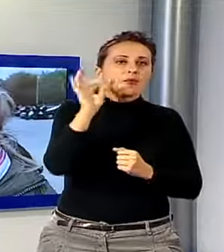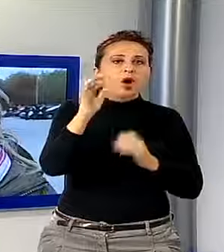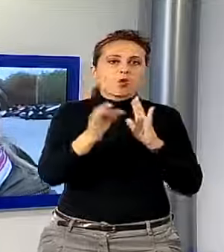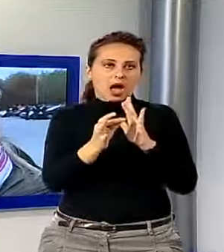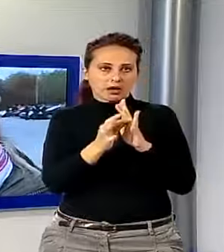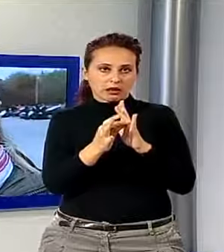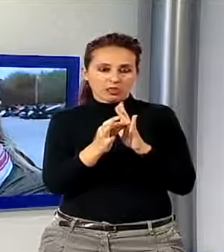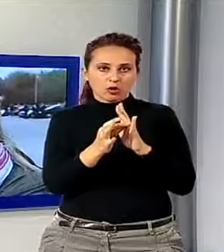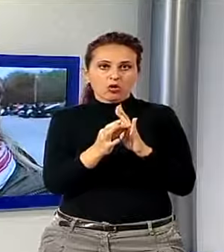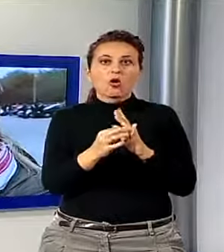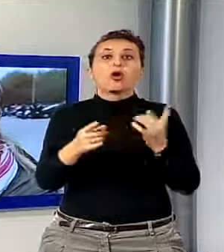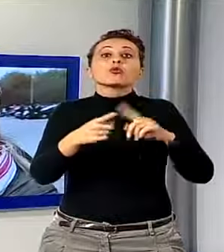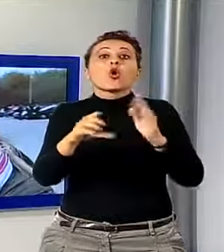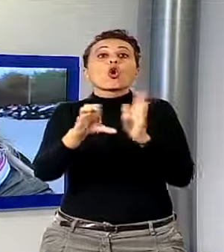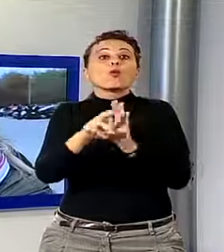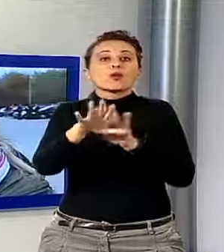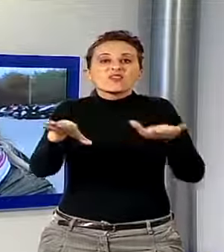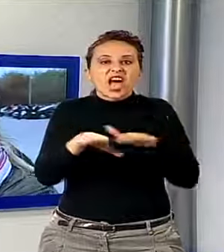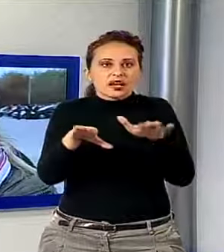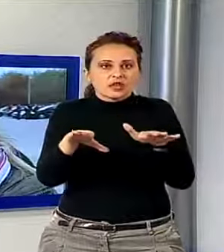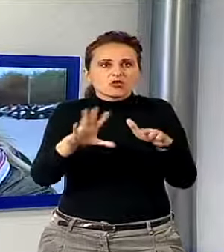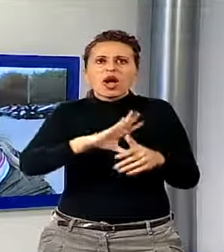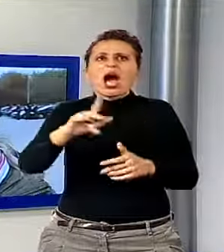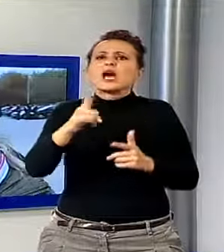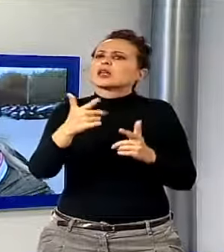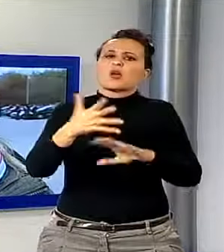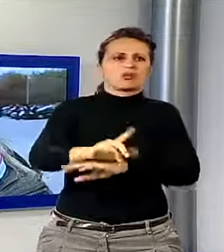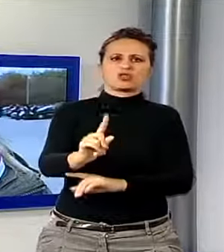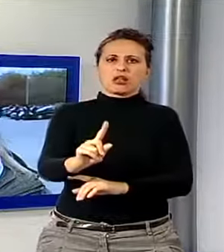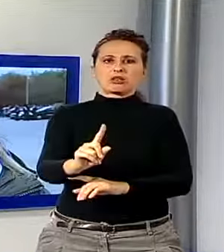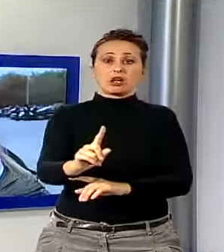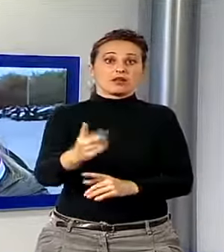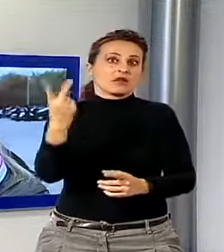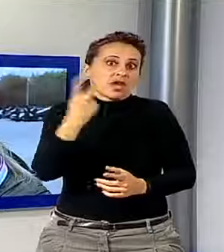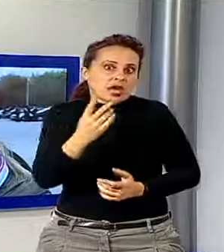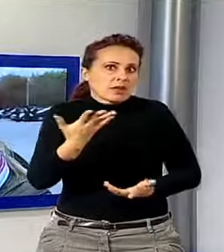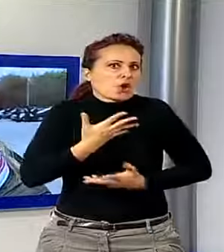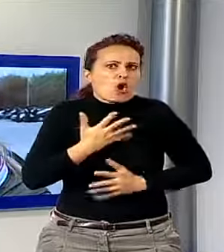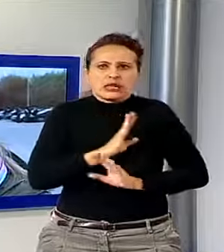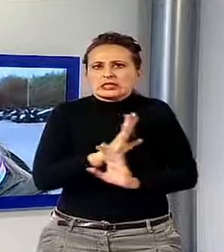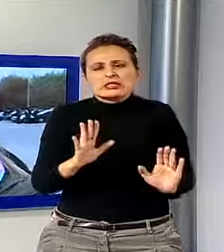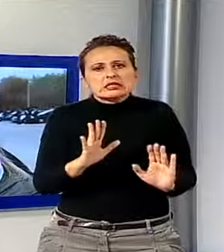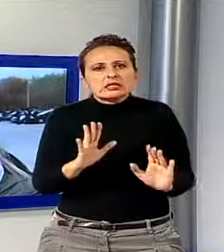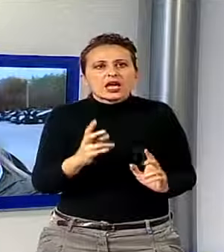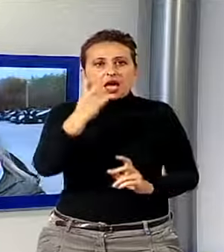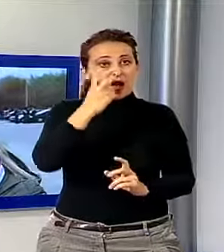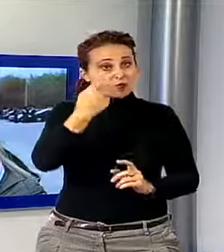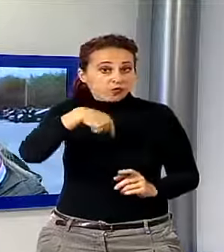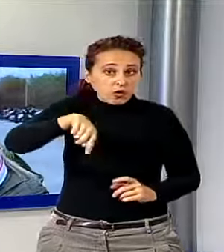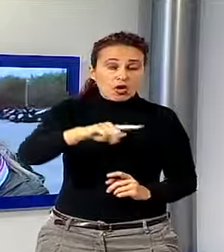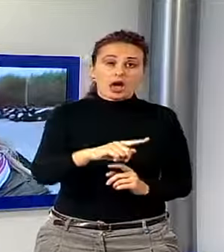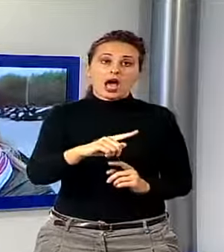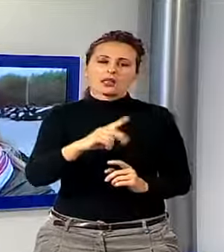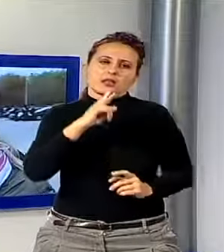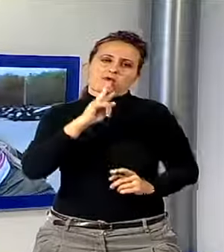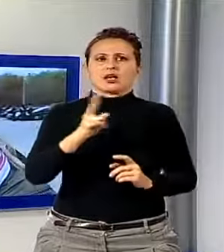cosa così assurda anche a dirla e comunque i nostri avvocati hanno ribattuto pezzetto